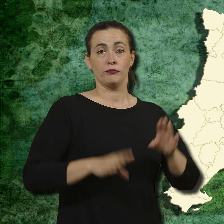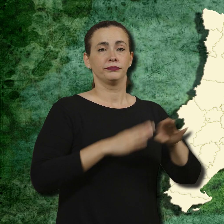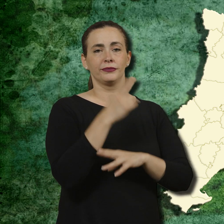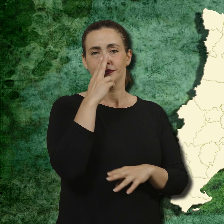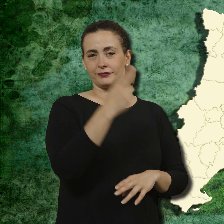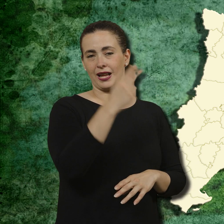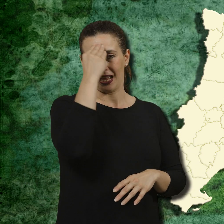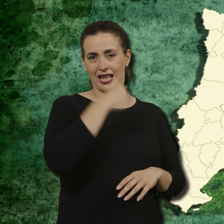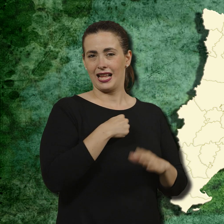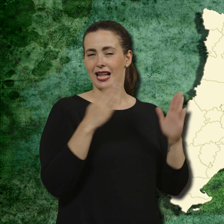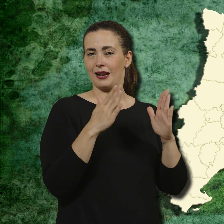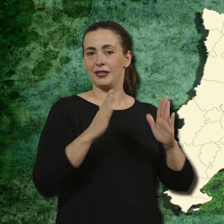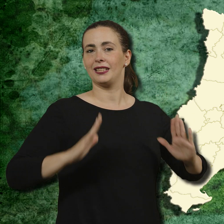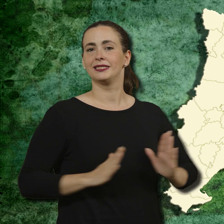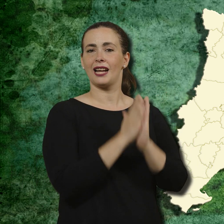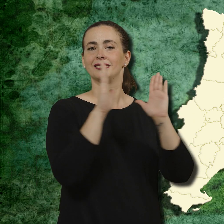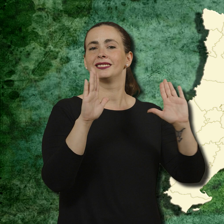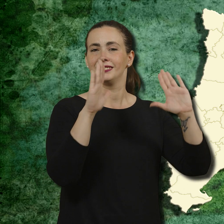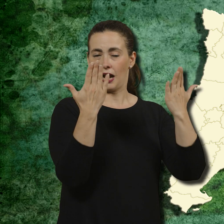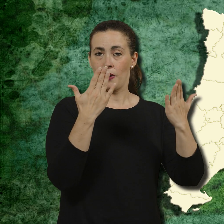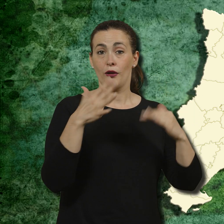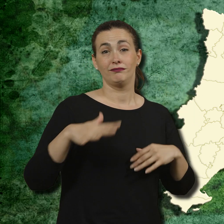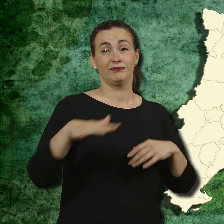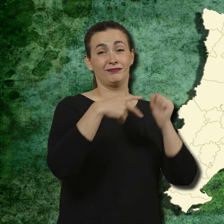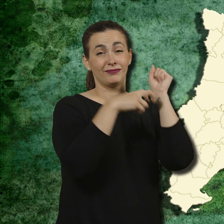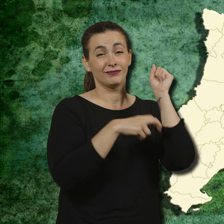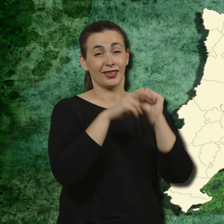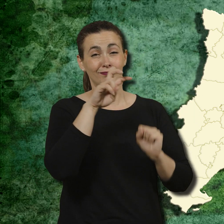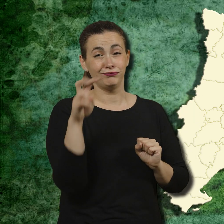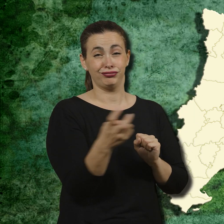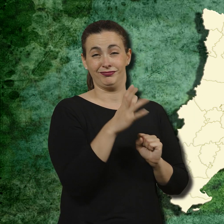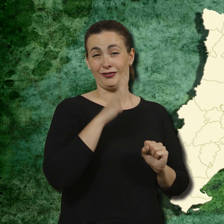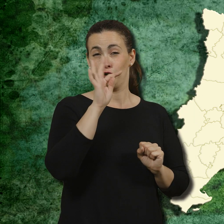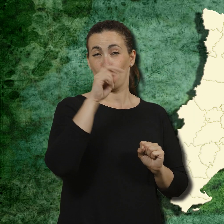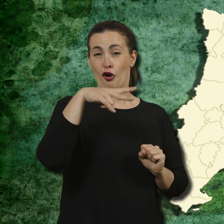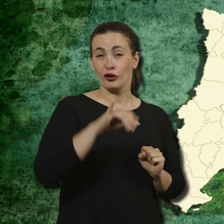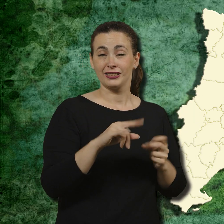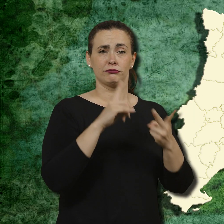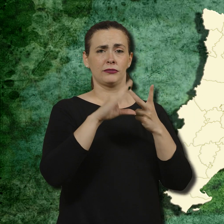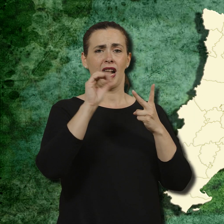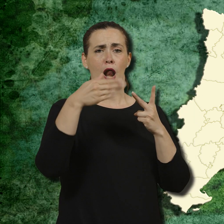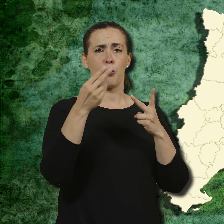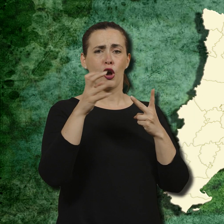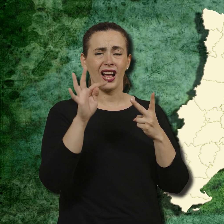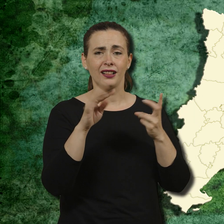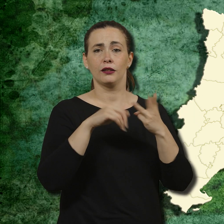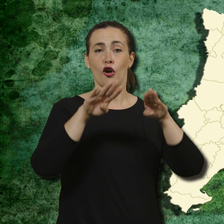Visitar l'ermita de Sant Salvador i passejar per les restes arqueològiques de la Roca d'Antoni, Can Boquet,